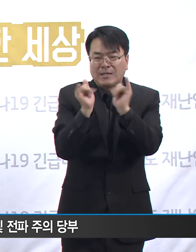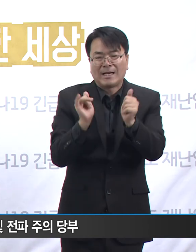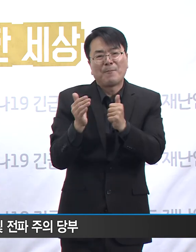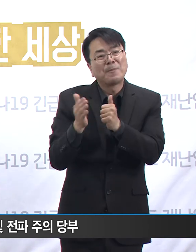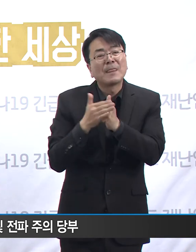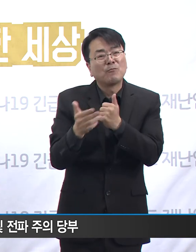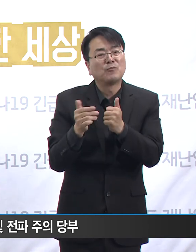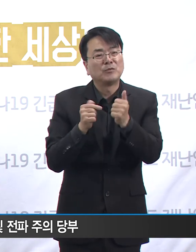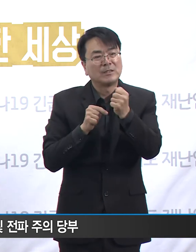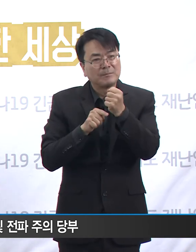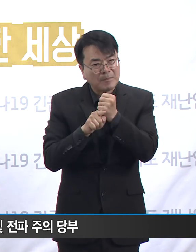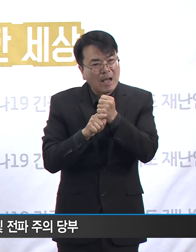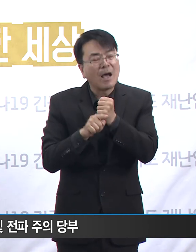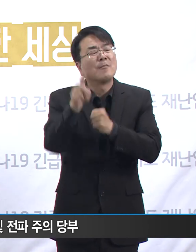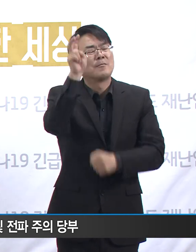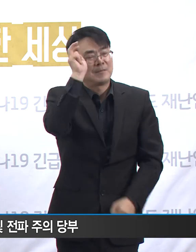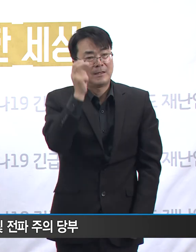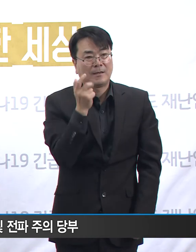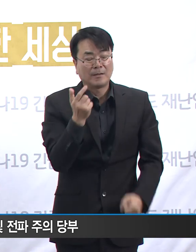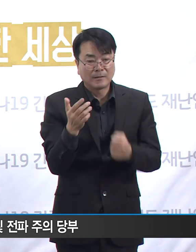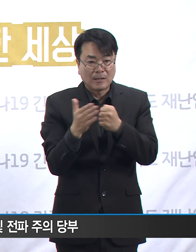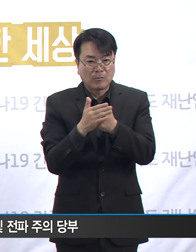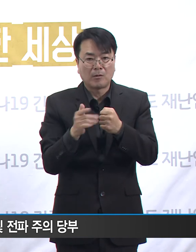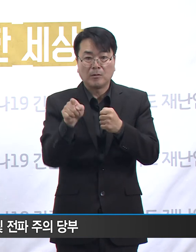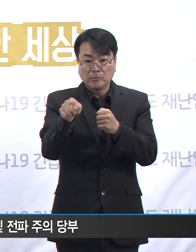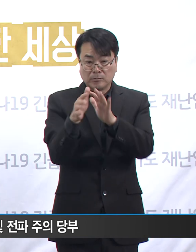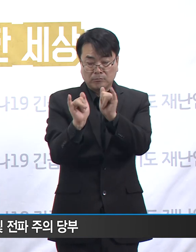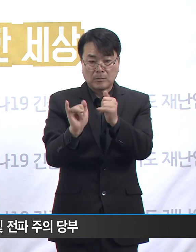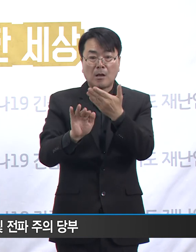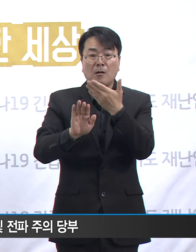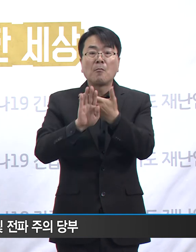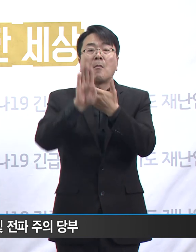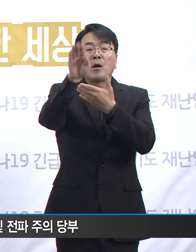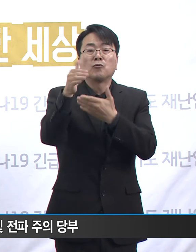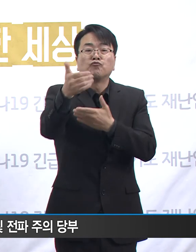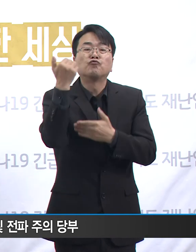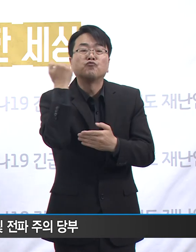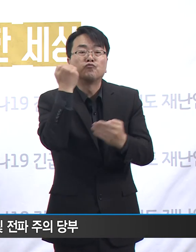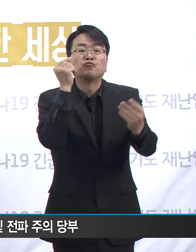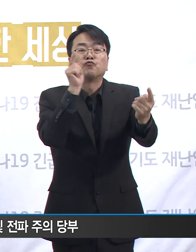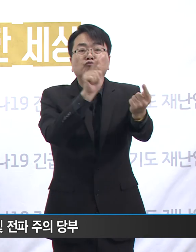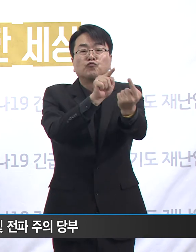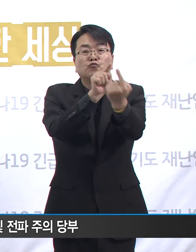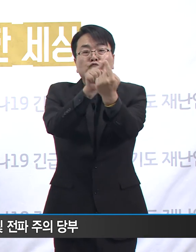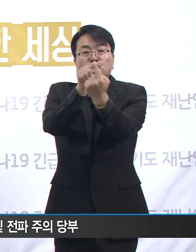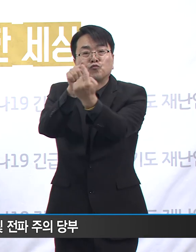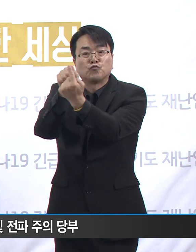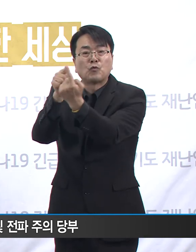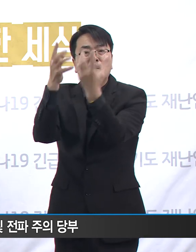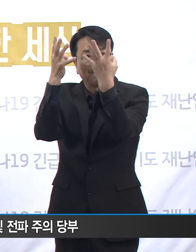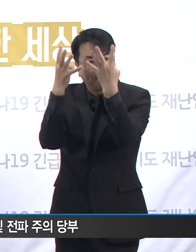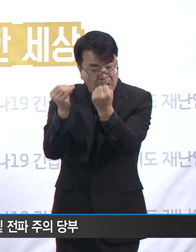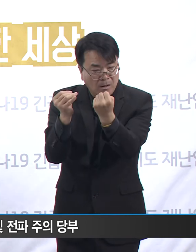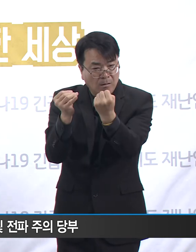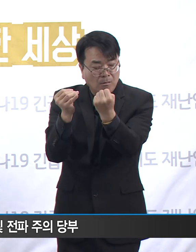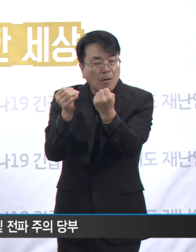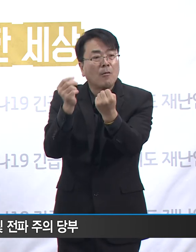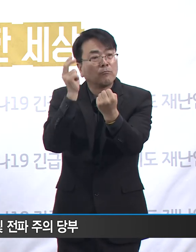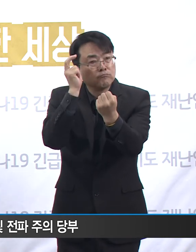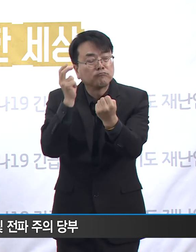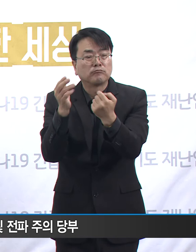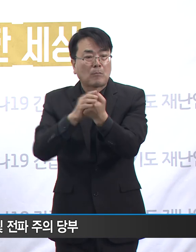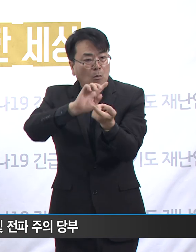그들이 사회에서 다른 사람을 만나는 빈도도 침상에 누워있는 환자나 입소자보다 훨씬